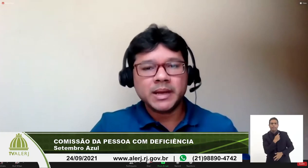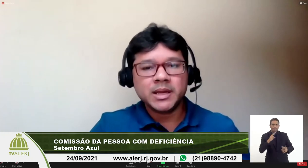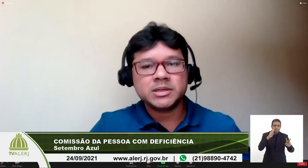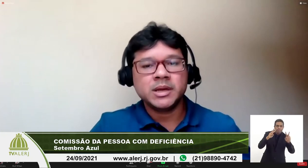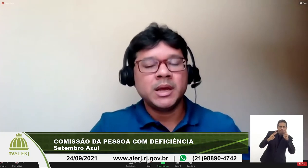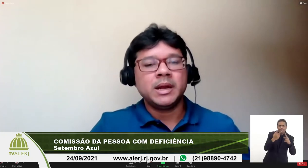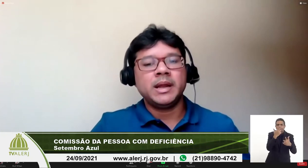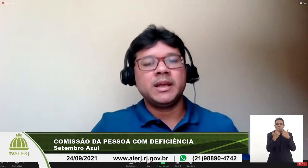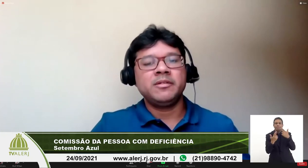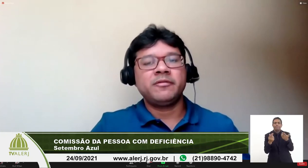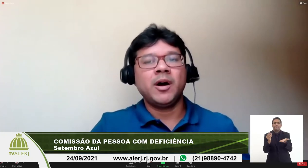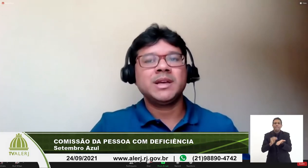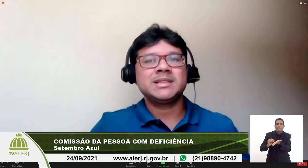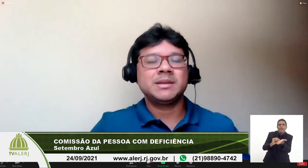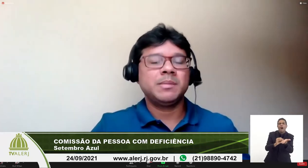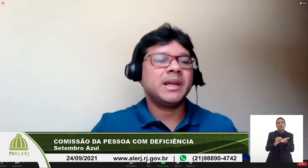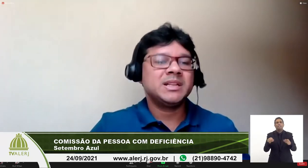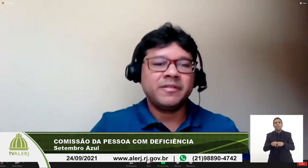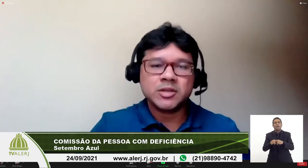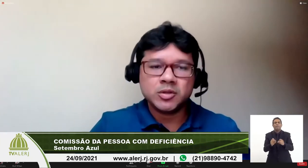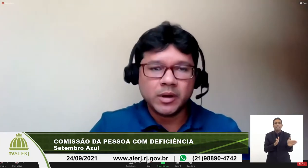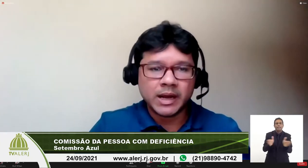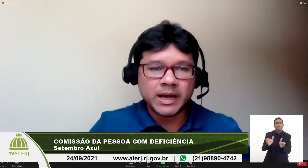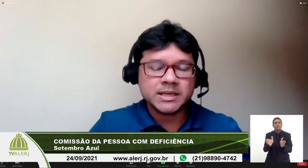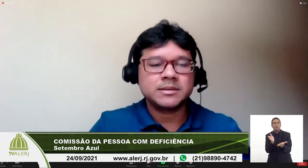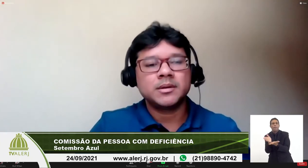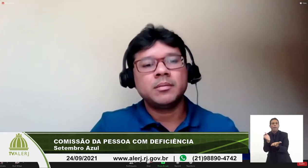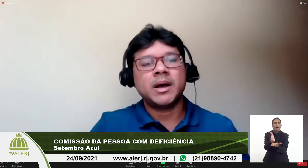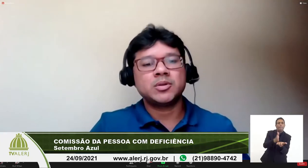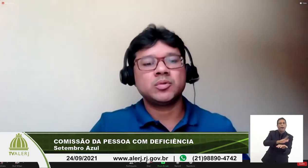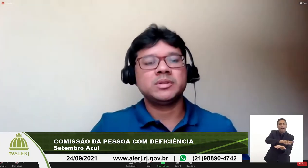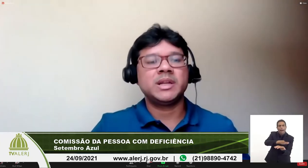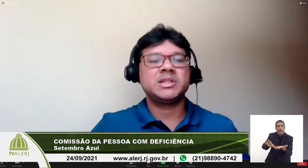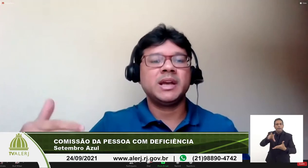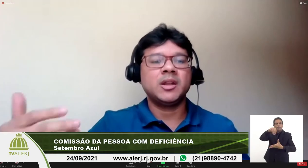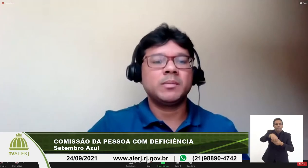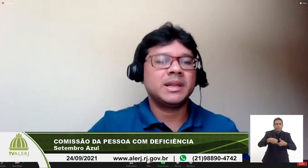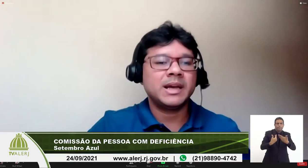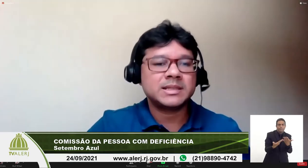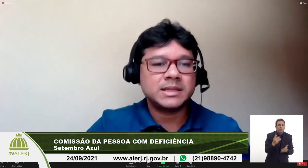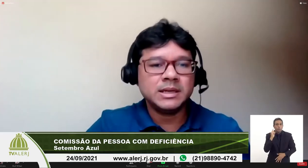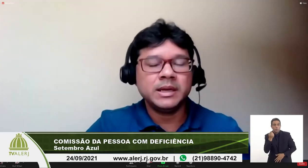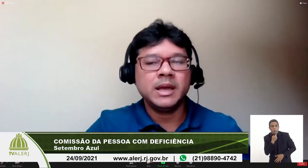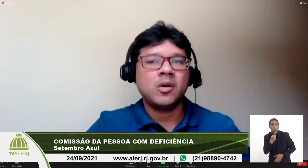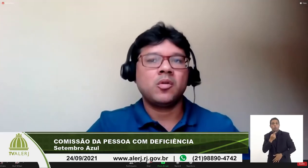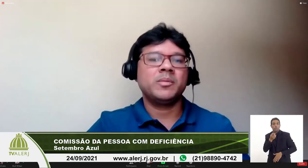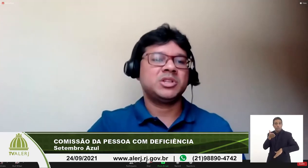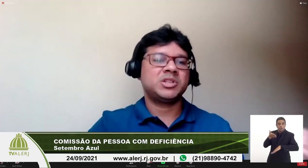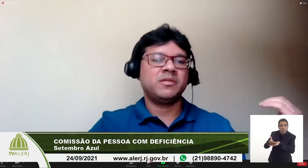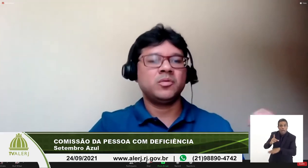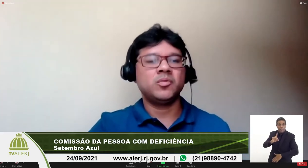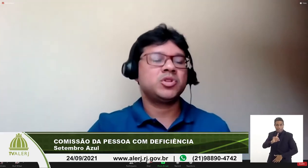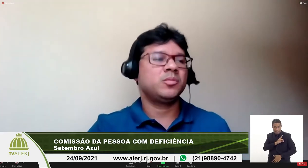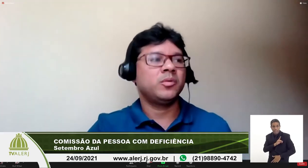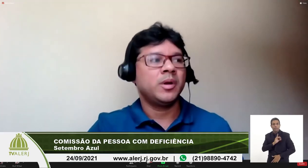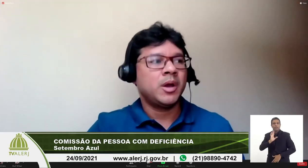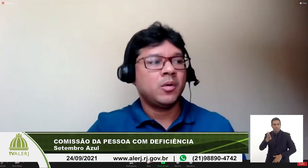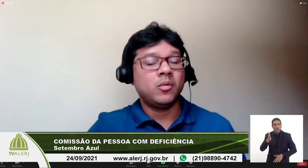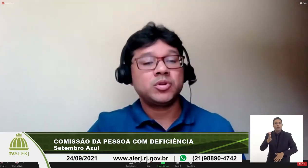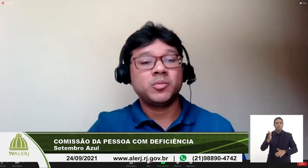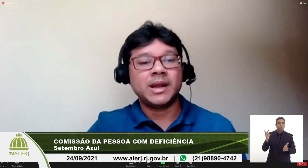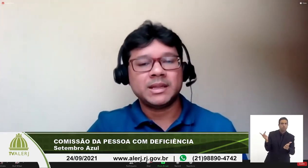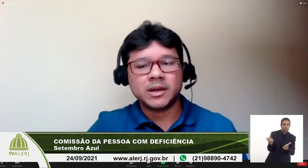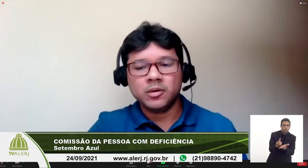ainda fica pendente e falta acessibilidade em diversos locais para os surdos ele chegar em uma delegacia como a gente teve no último